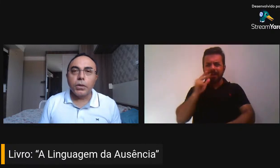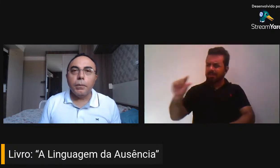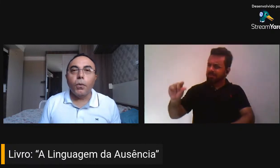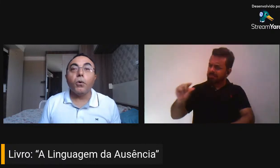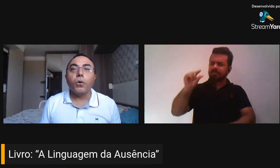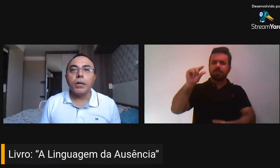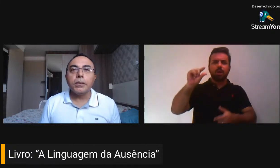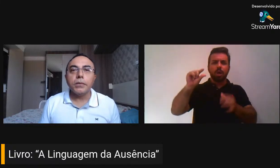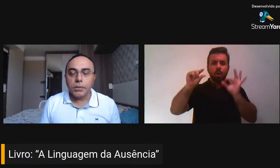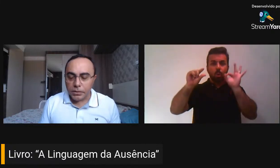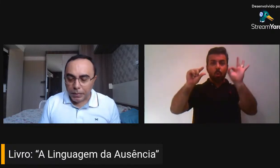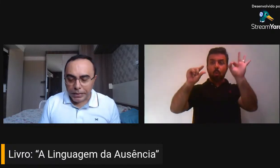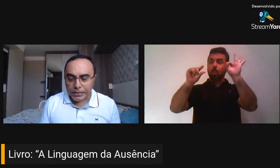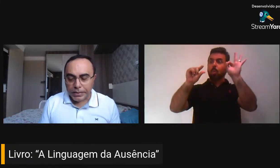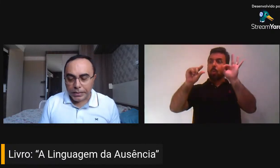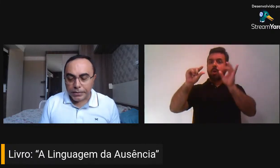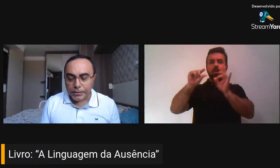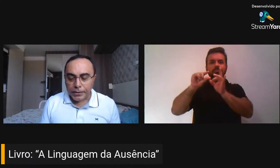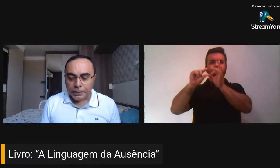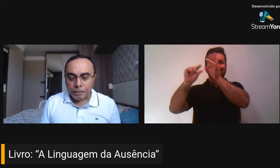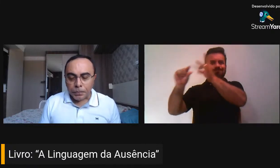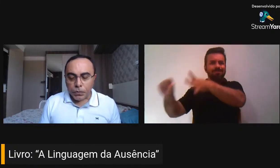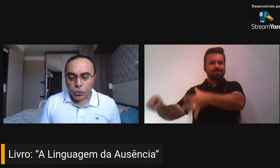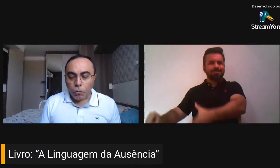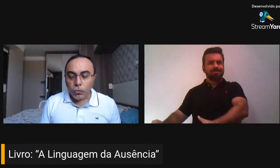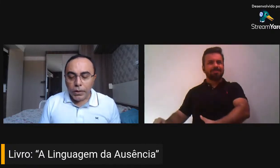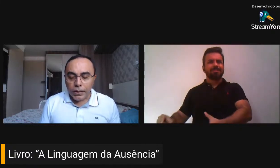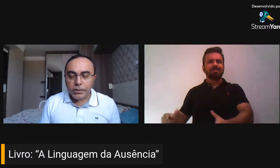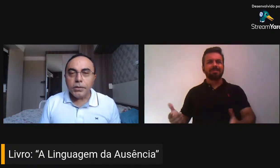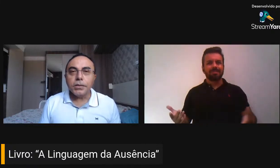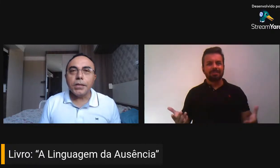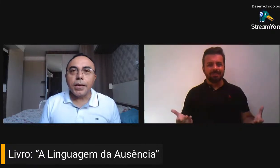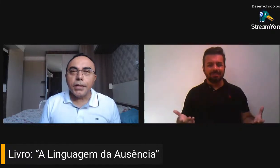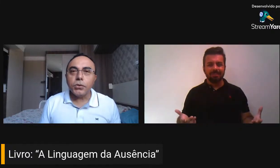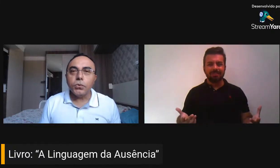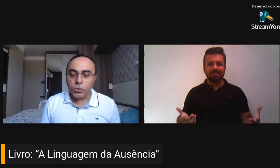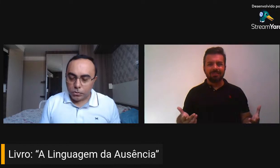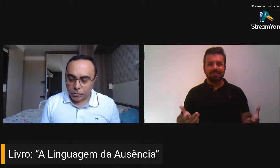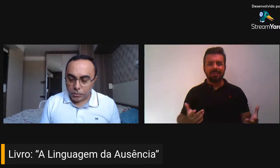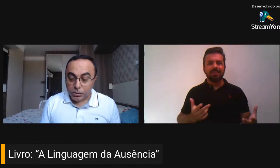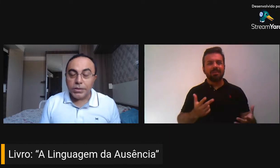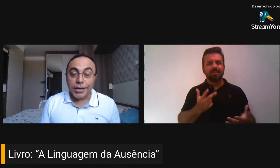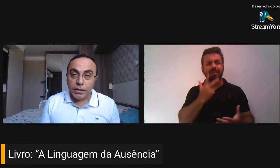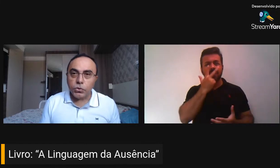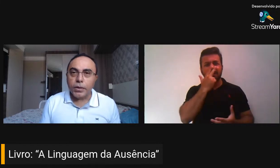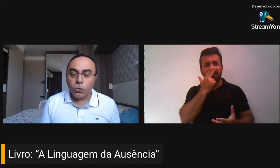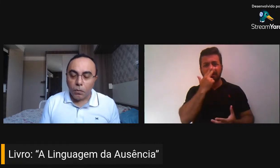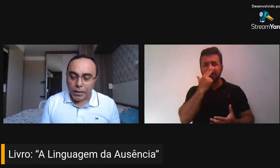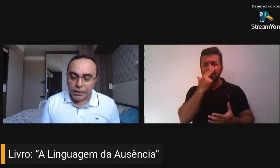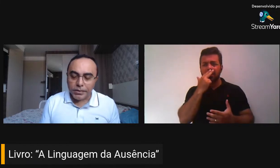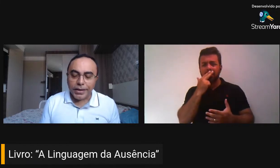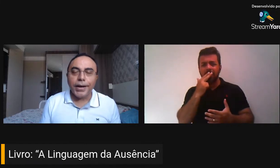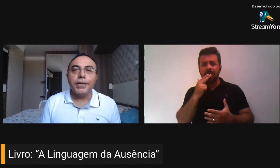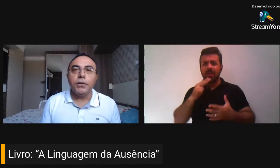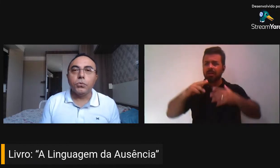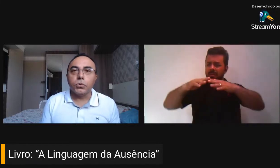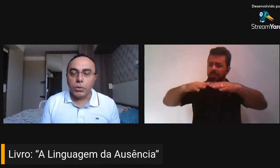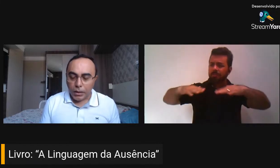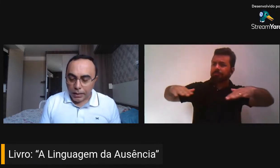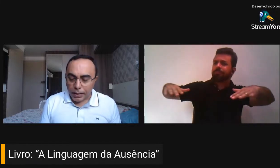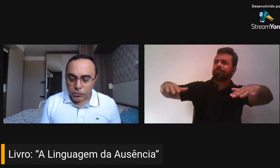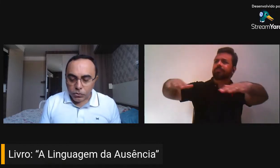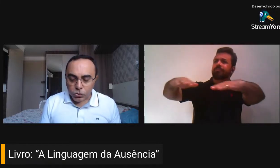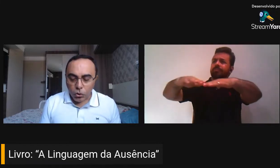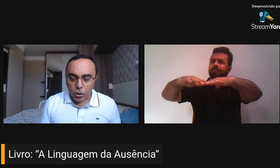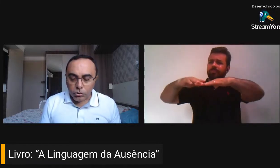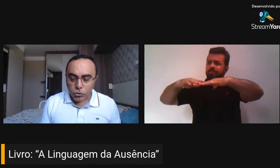na glória do tempo, auroras despedaçadas, como ilhas de silêncios, de silêncio em cometas decaídos,